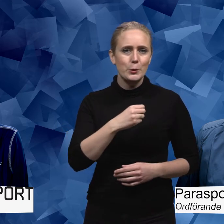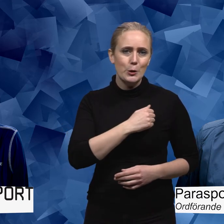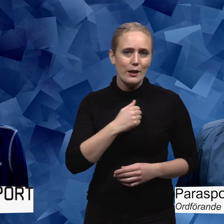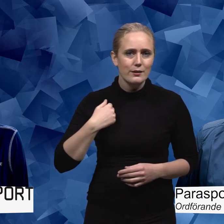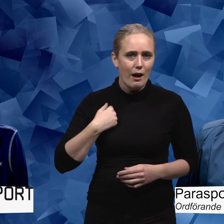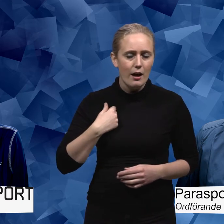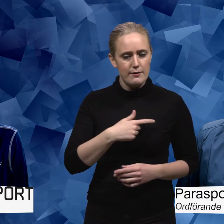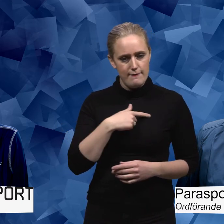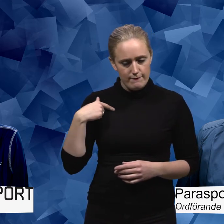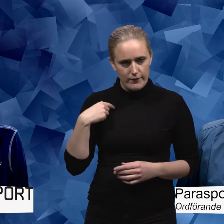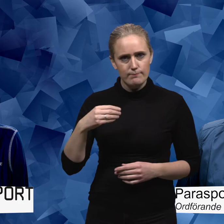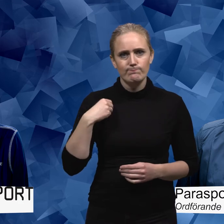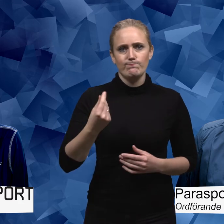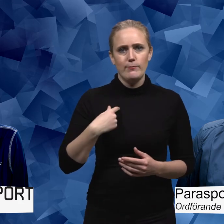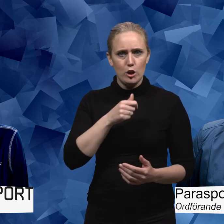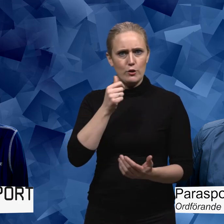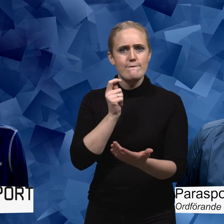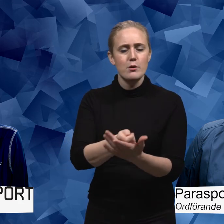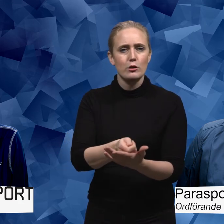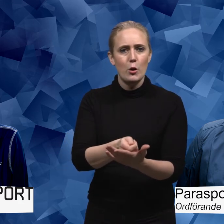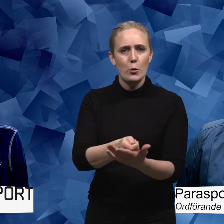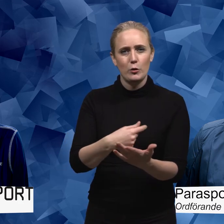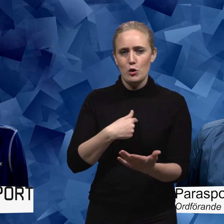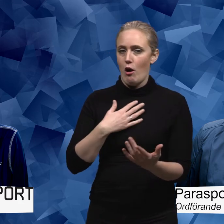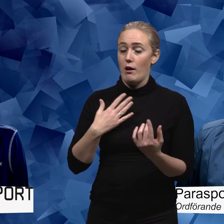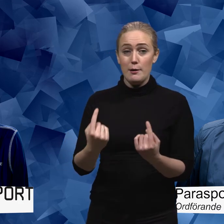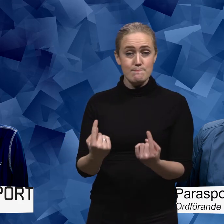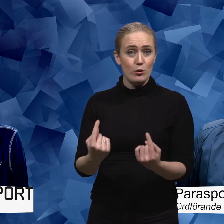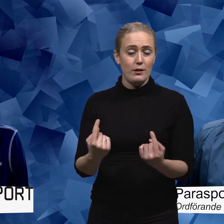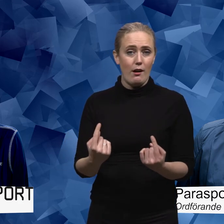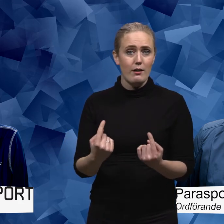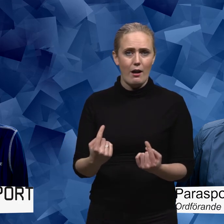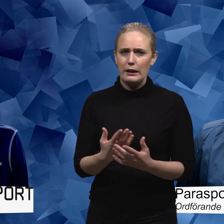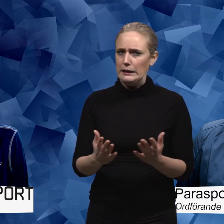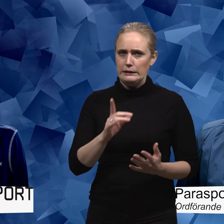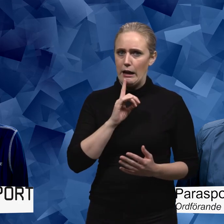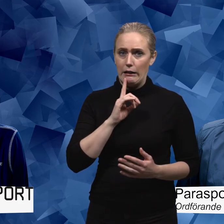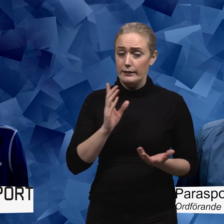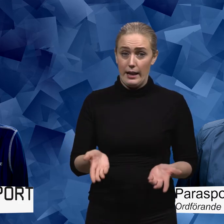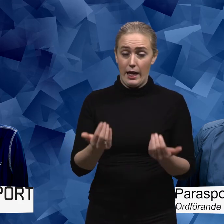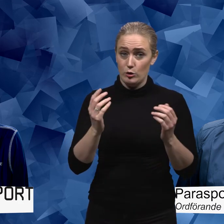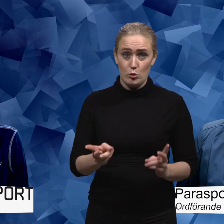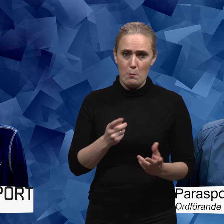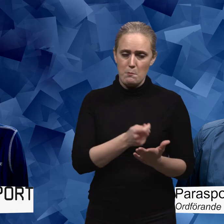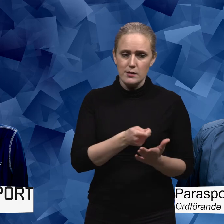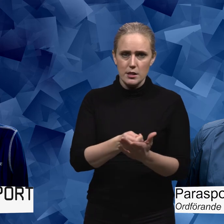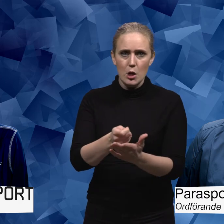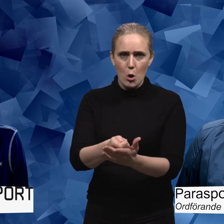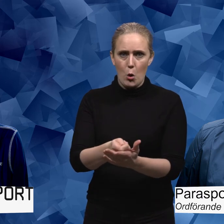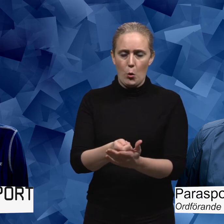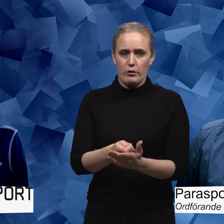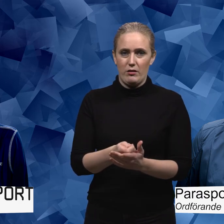styrelsen att våga ta tuffa beslut. Det tycker jag är oerhört imponerat. Därför det är inte alltid så lätt. Det